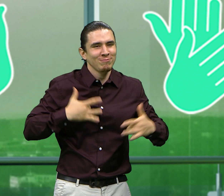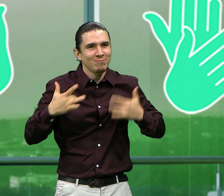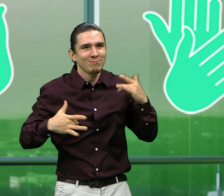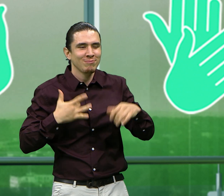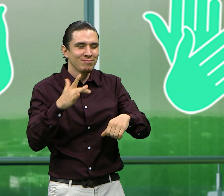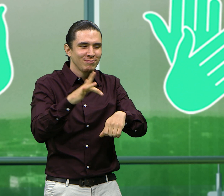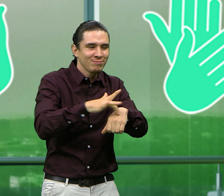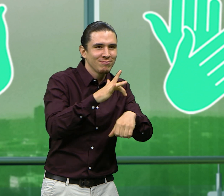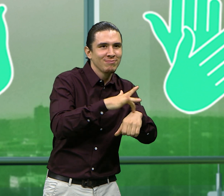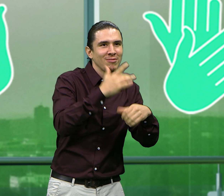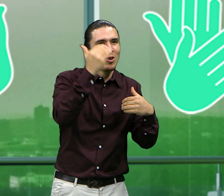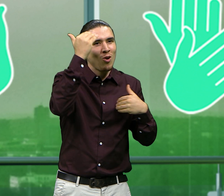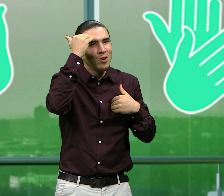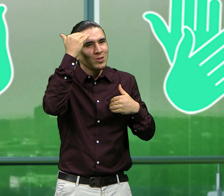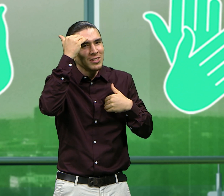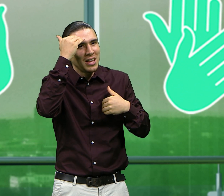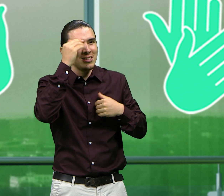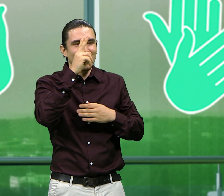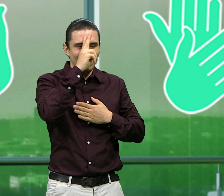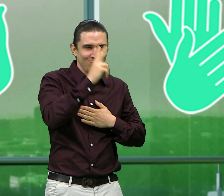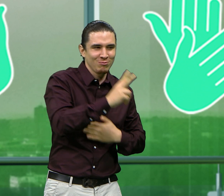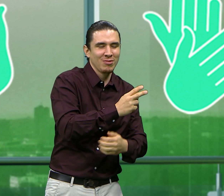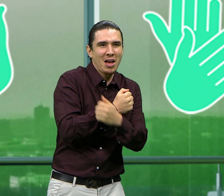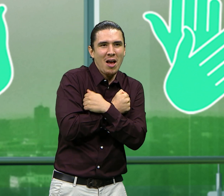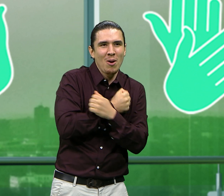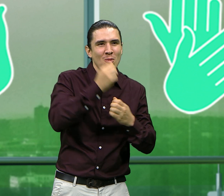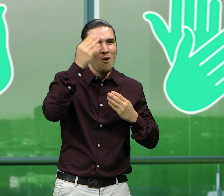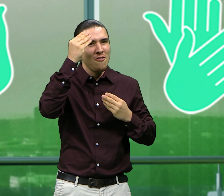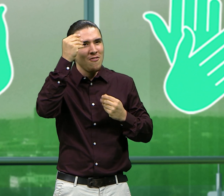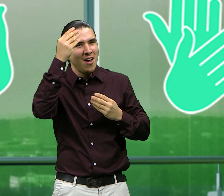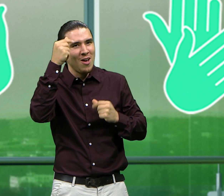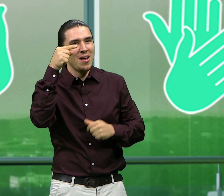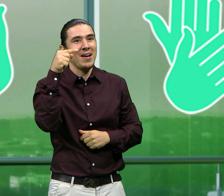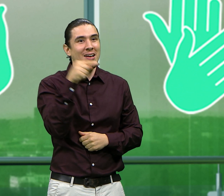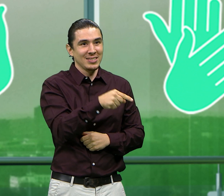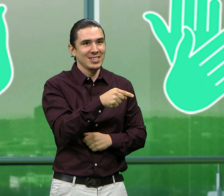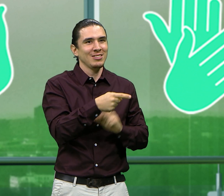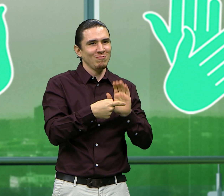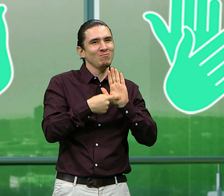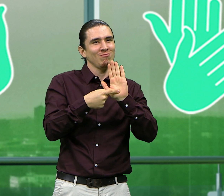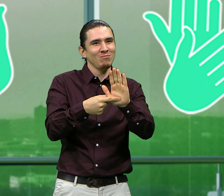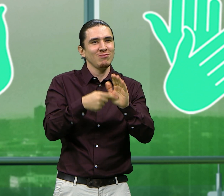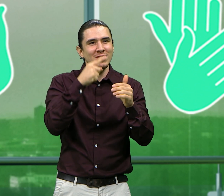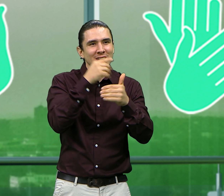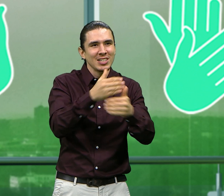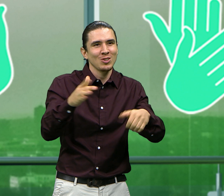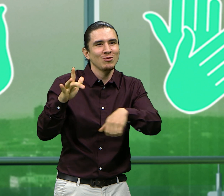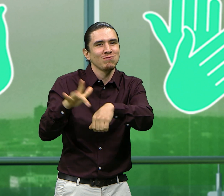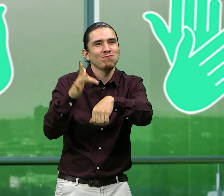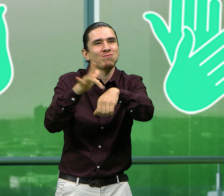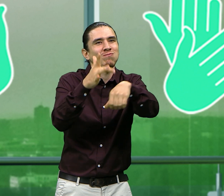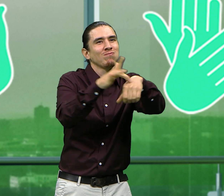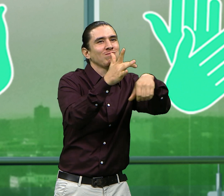Este busca enseñar valores como el amor, el respeto e incentivar a nuestros niños para que disfruten.